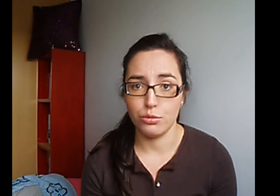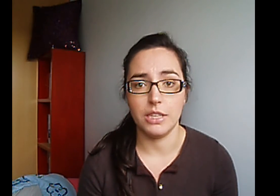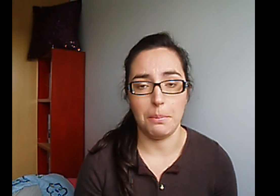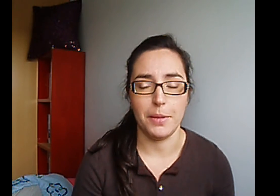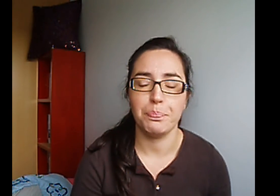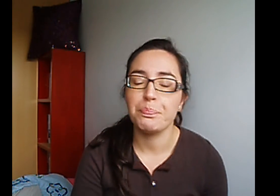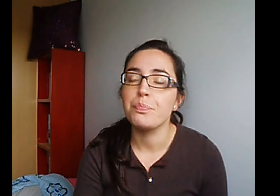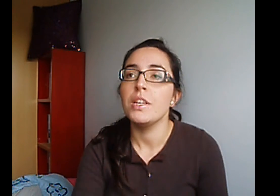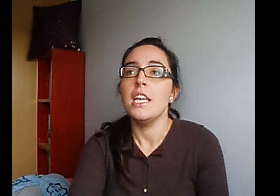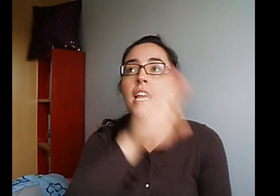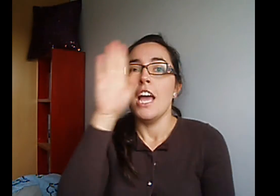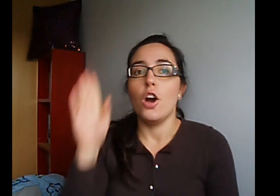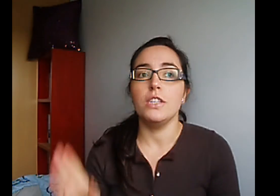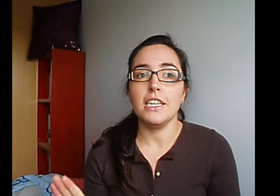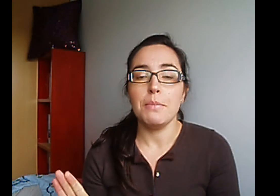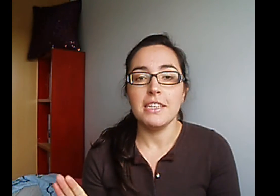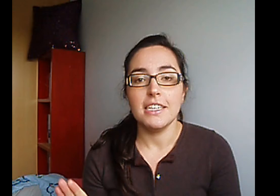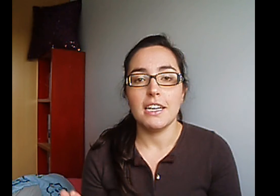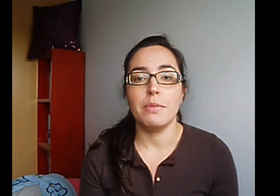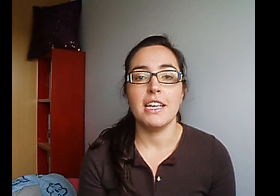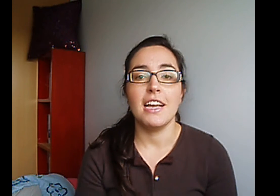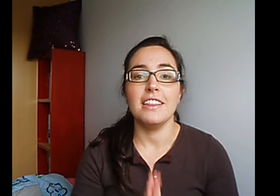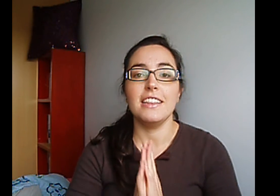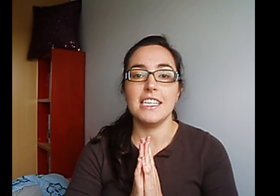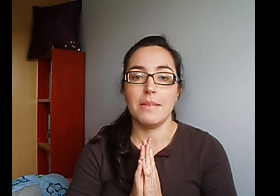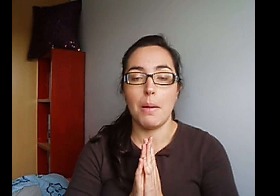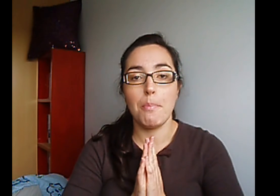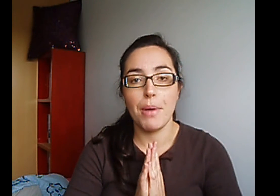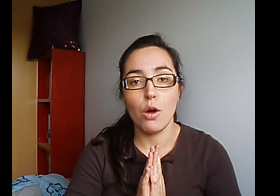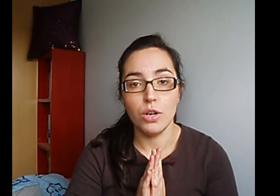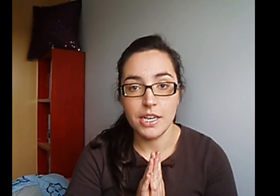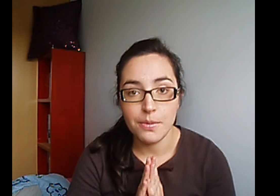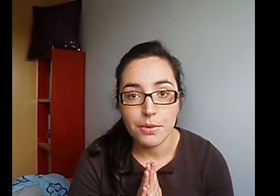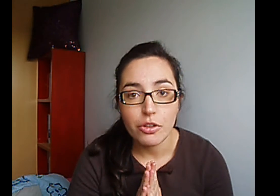también Otra también chica Que me encanta Se llama Pao Libros